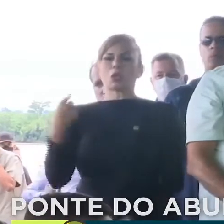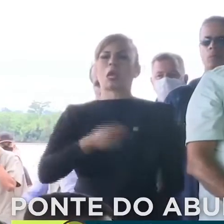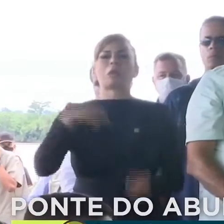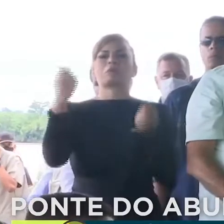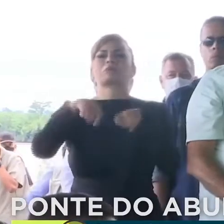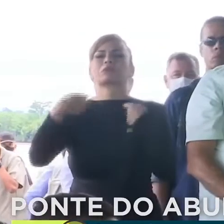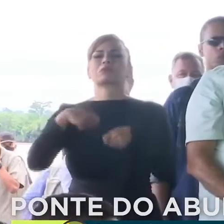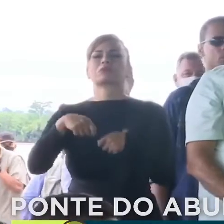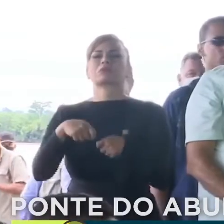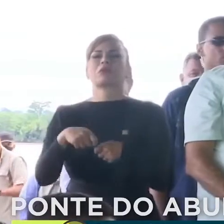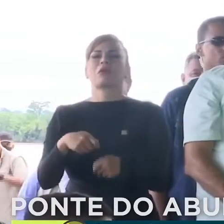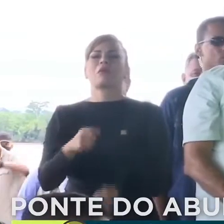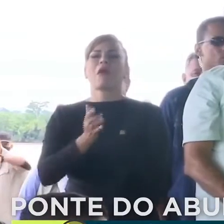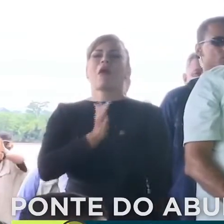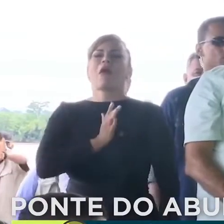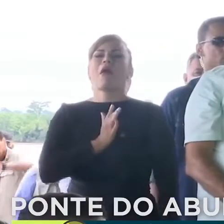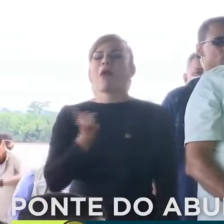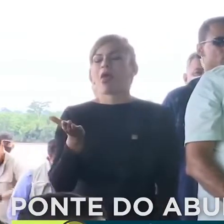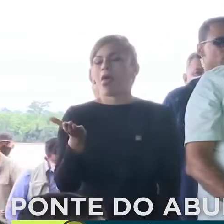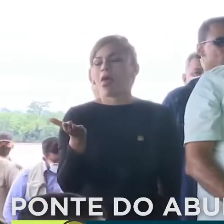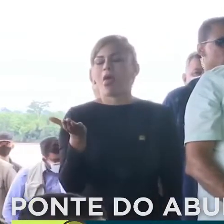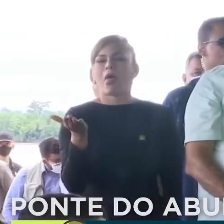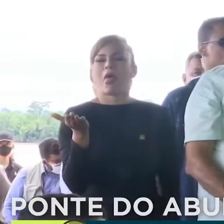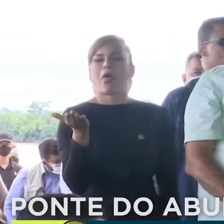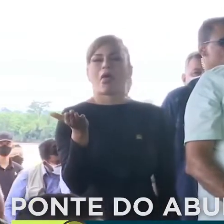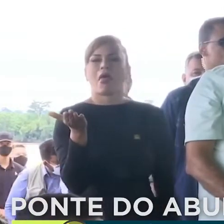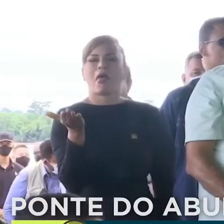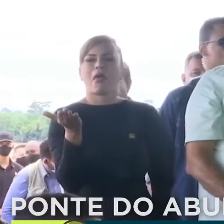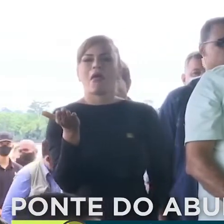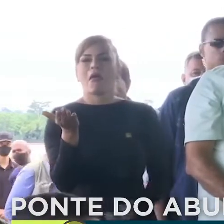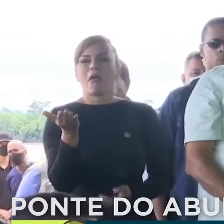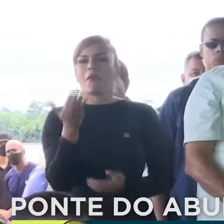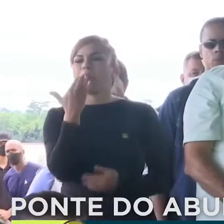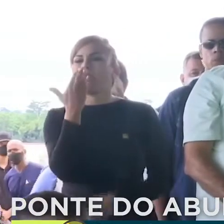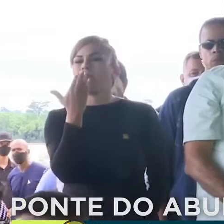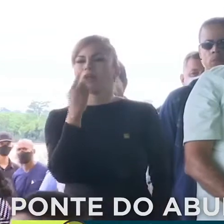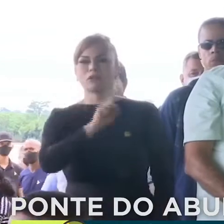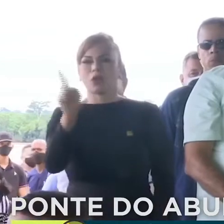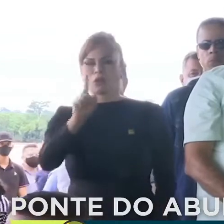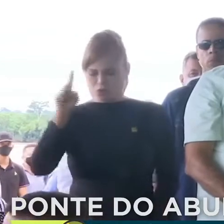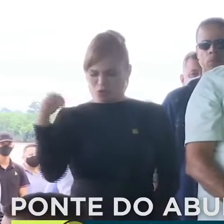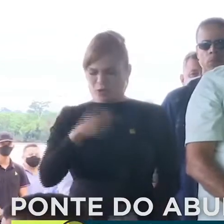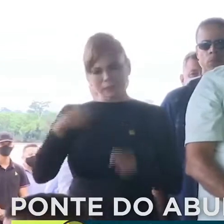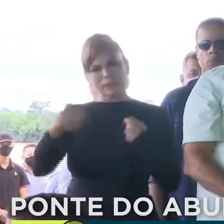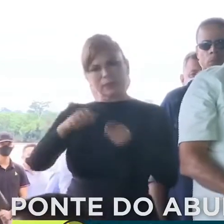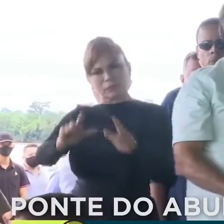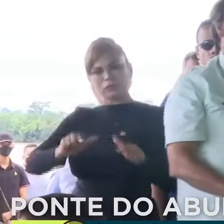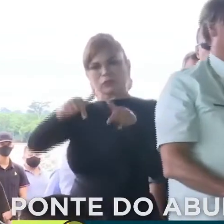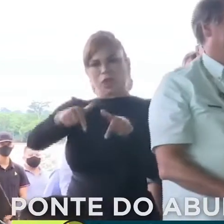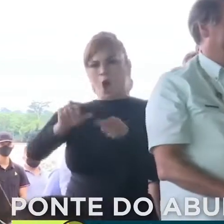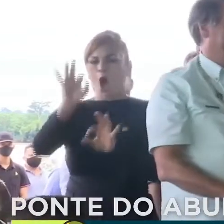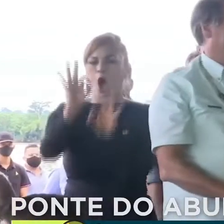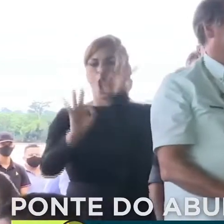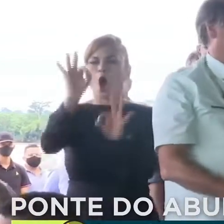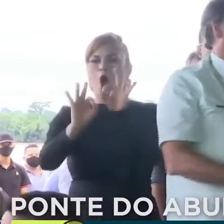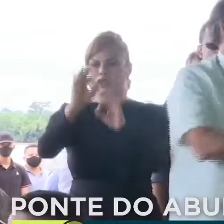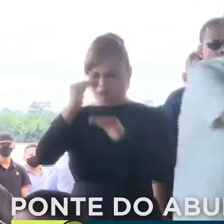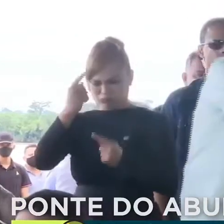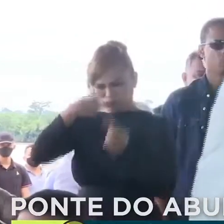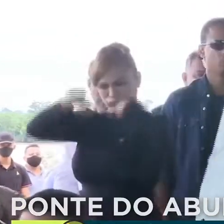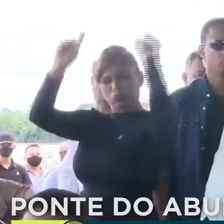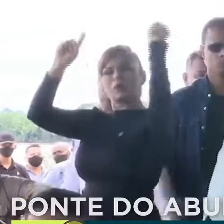esmola. Nós precisamos de trabalho, ordem e progresso. Viva o nosso Brasil!